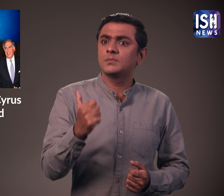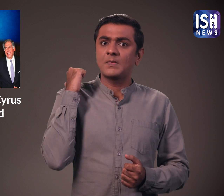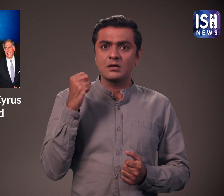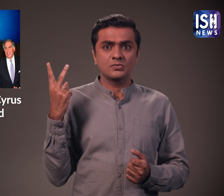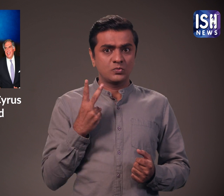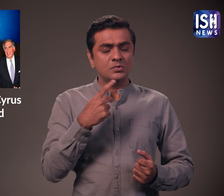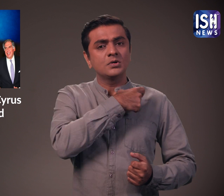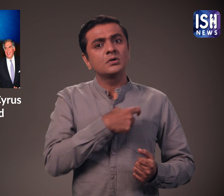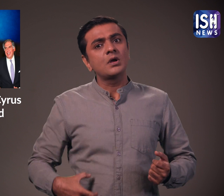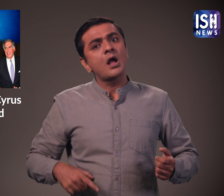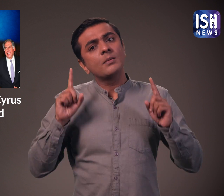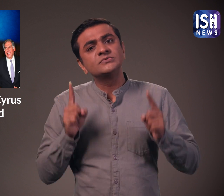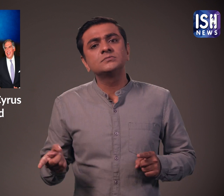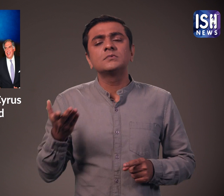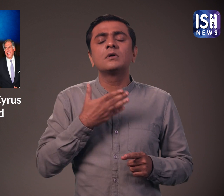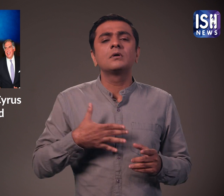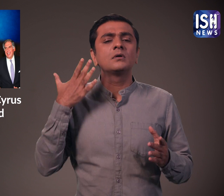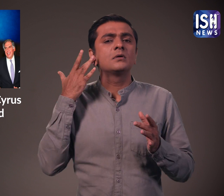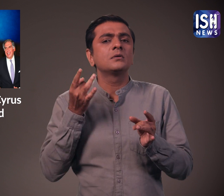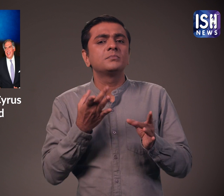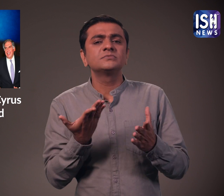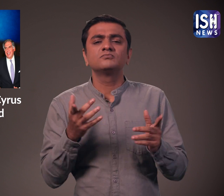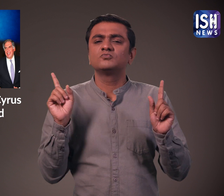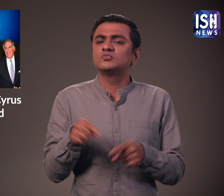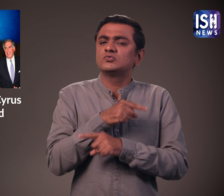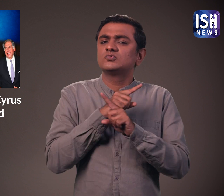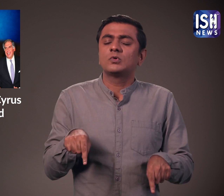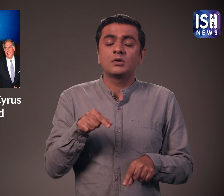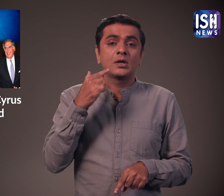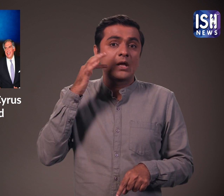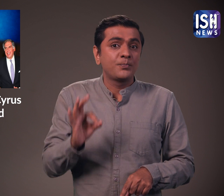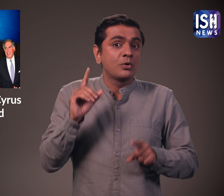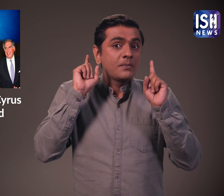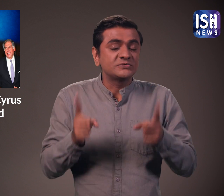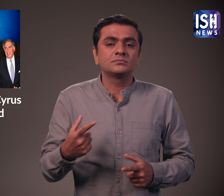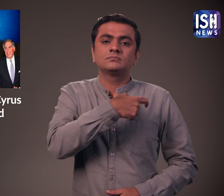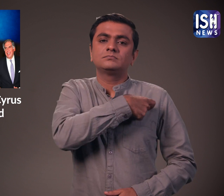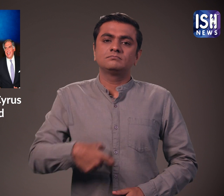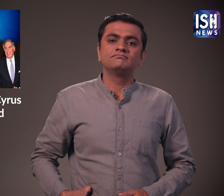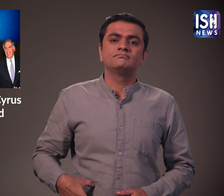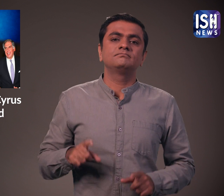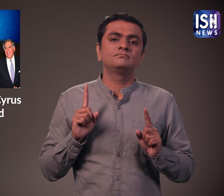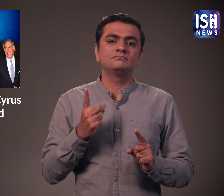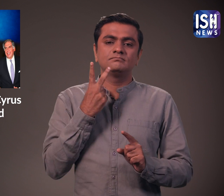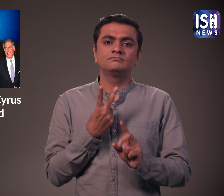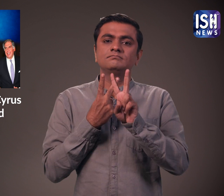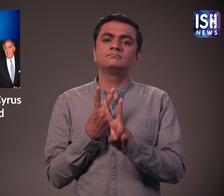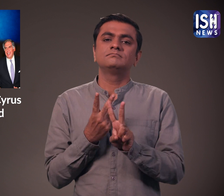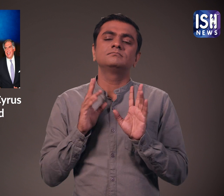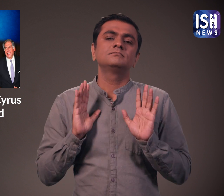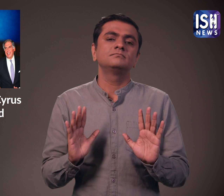है। लेकिन लोग नियम की अंदेख ही करते हैं, seatbelt आगे और पीछे की seat के यात्रियों की सुरक्षा